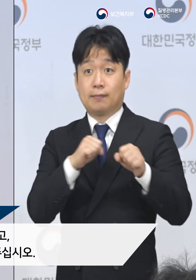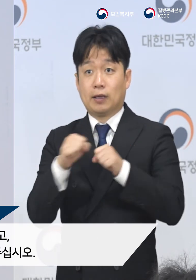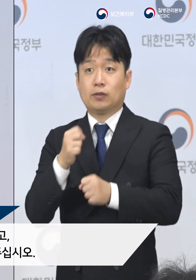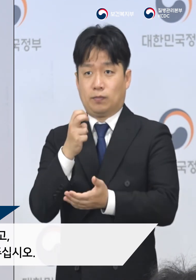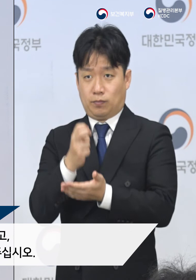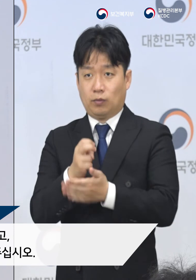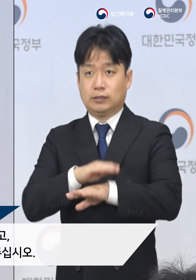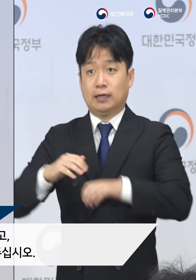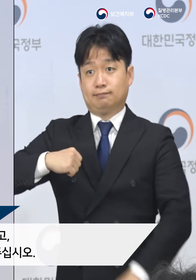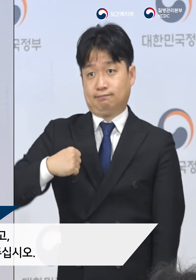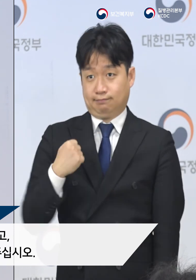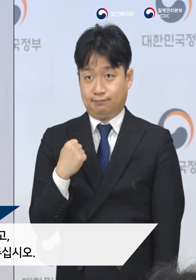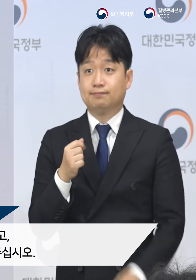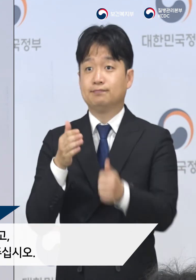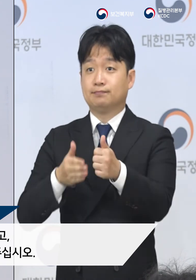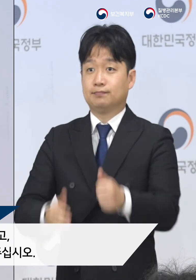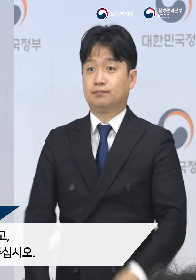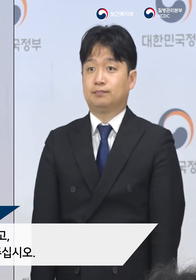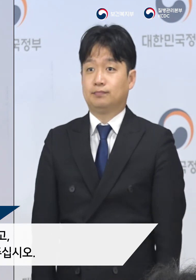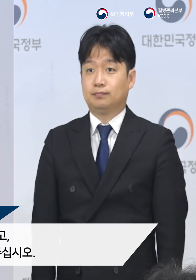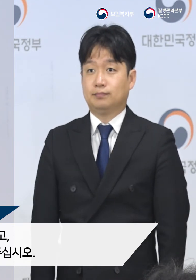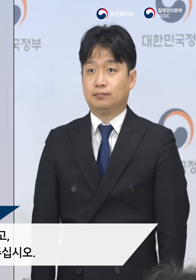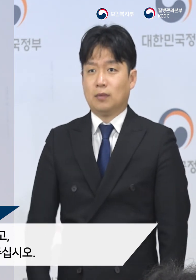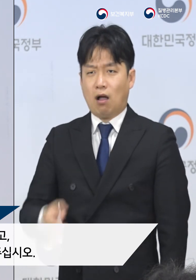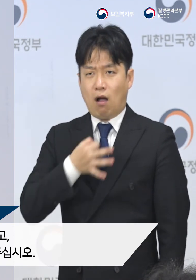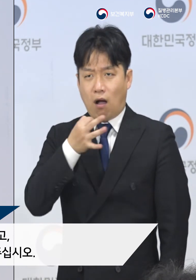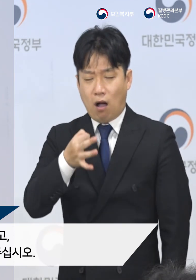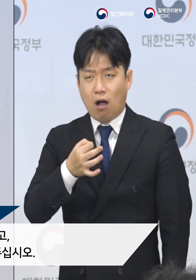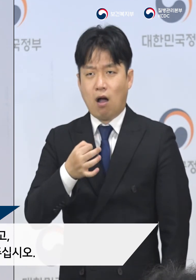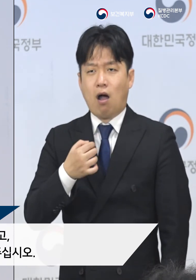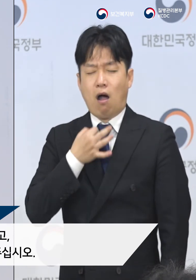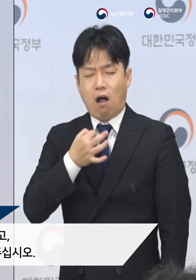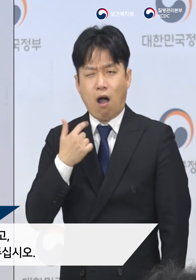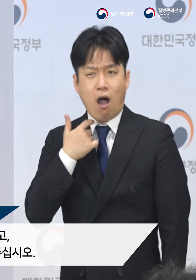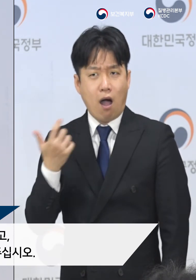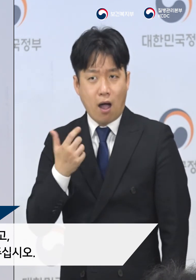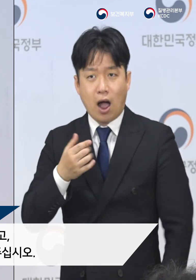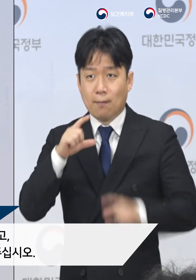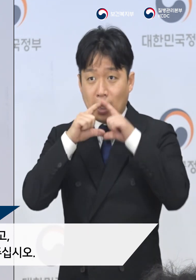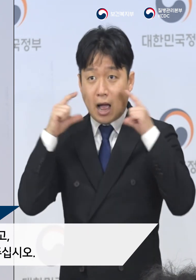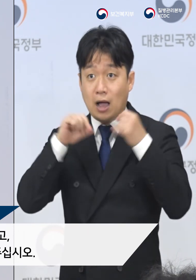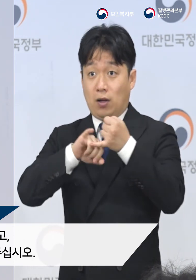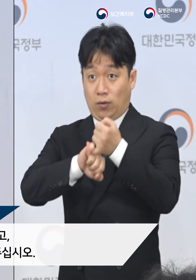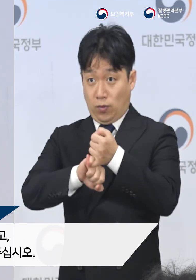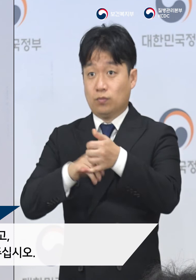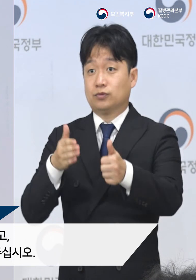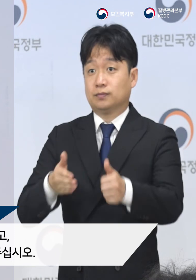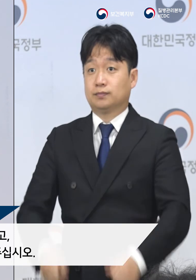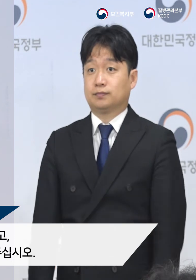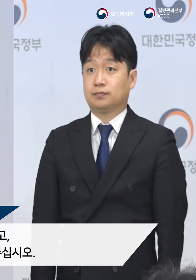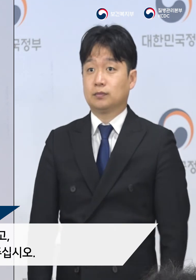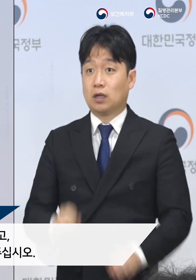위생 수칙을 잘 지켜주시고 기침 등 호흡기 증상이 있는 경우 마스크를 착용해 주십시오.